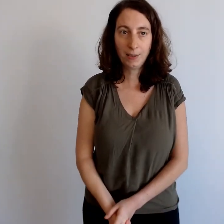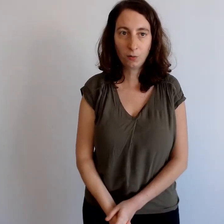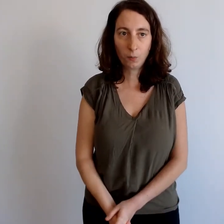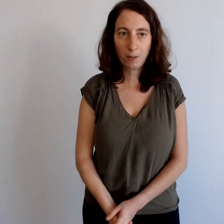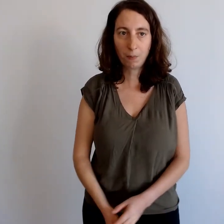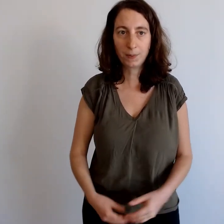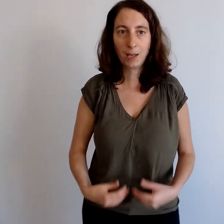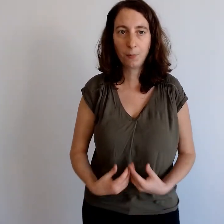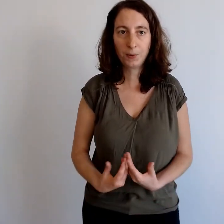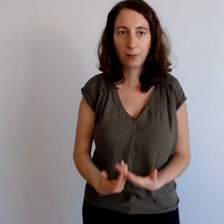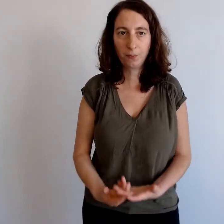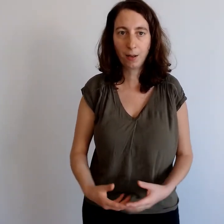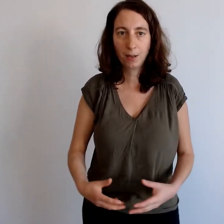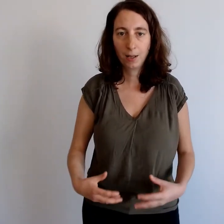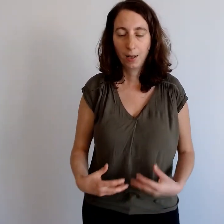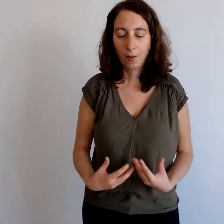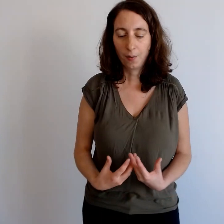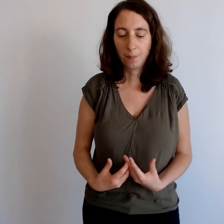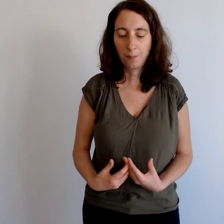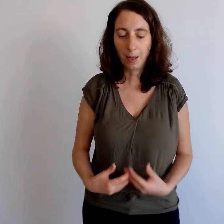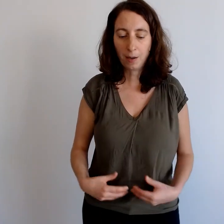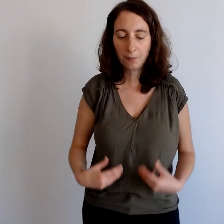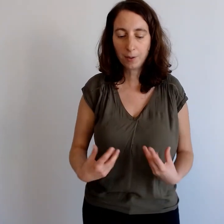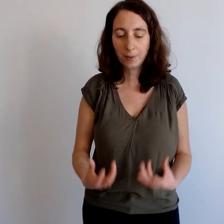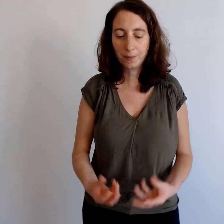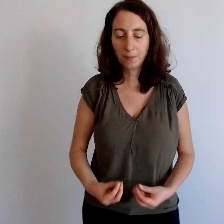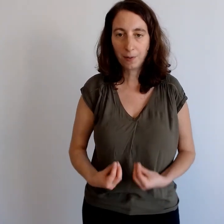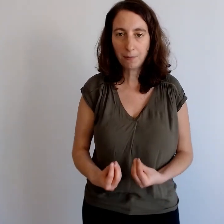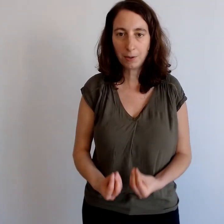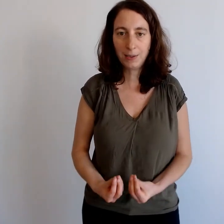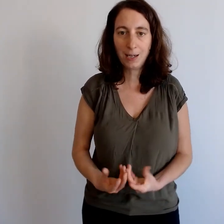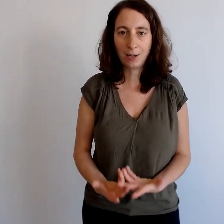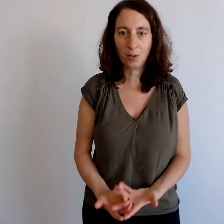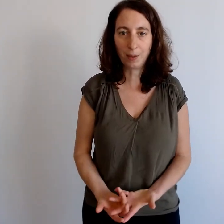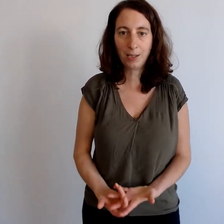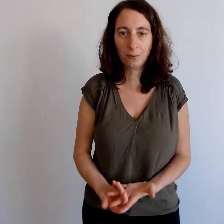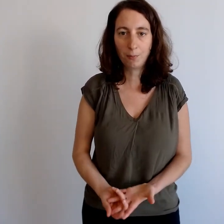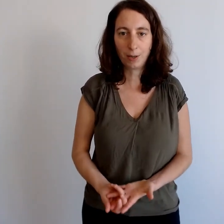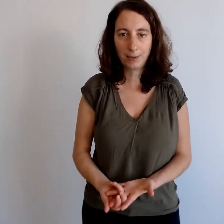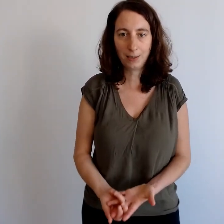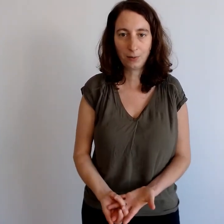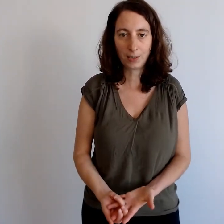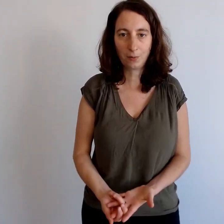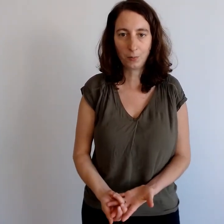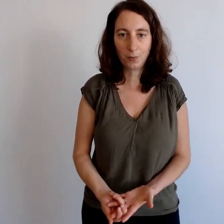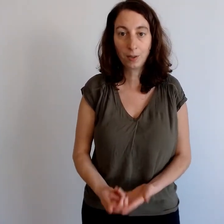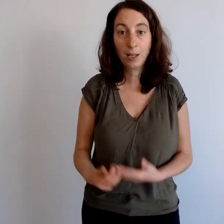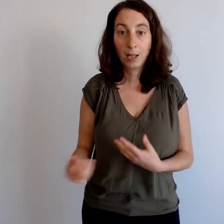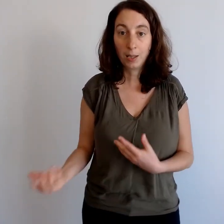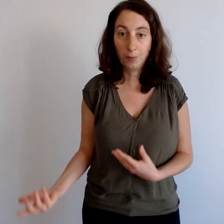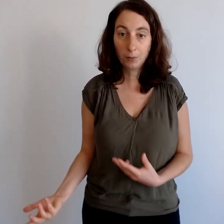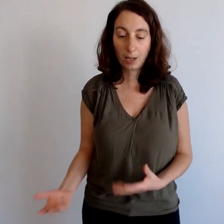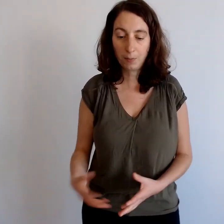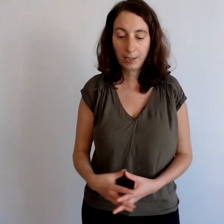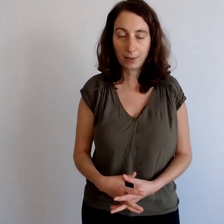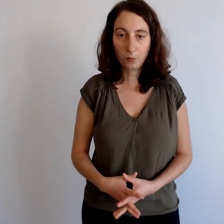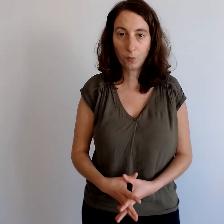complémentaires, pour cette fois, à la fois favoriser le lâcher-prise, on peut rester sur cette notion, et puis autre application possible,